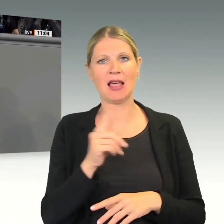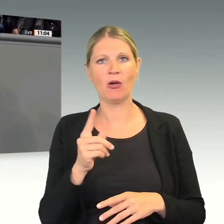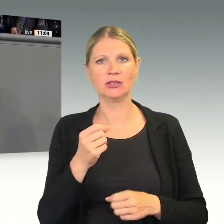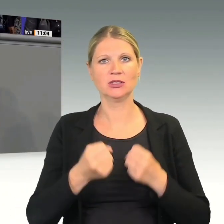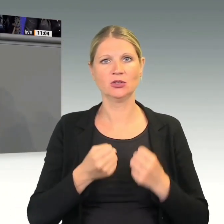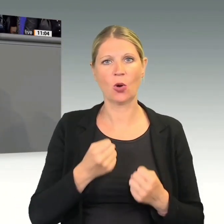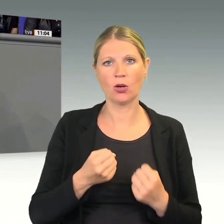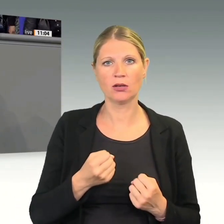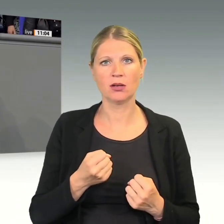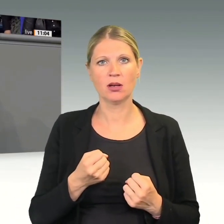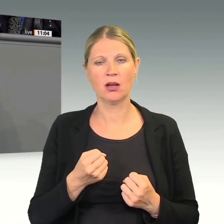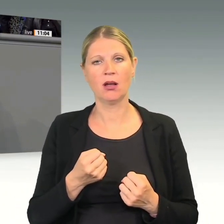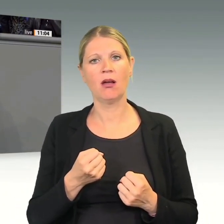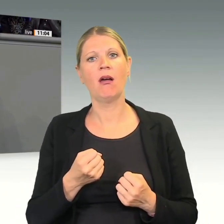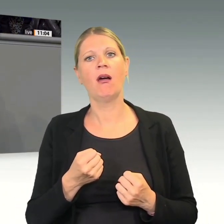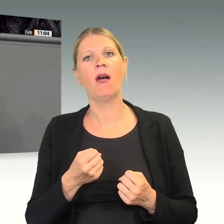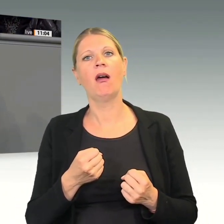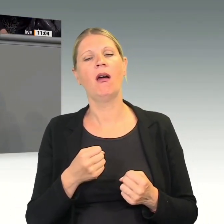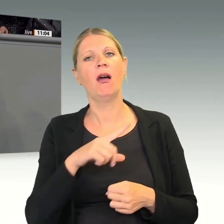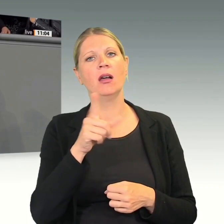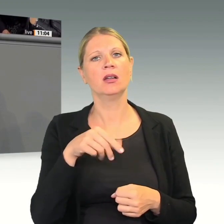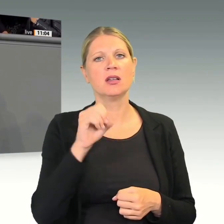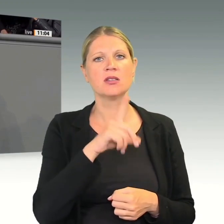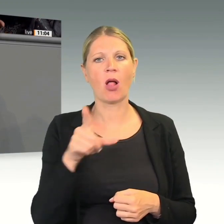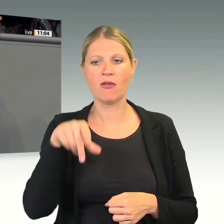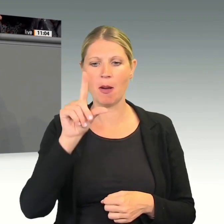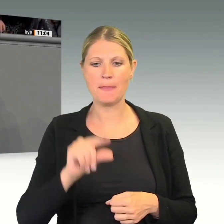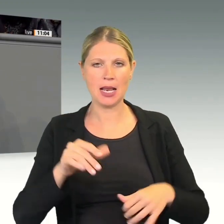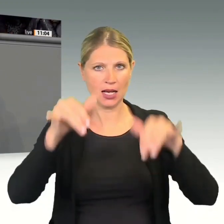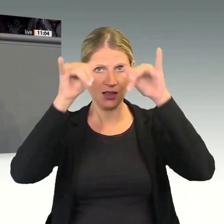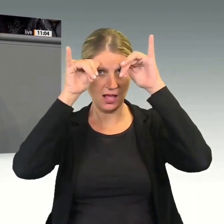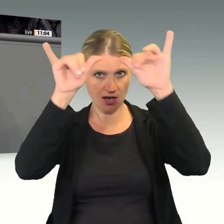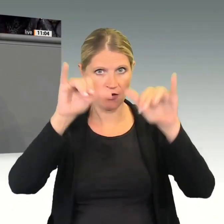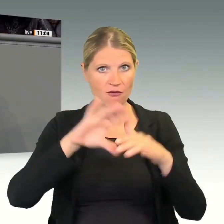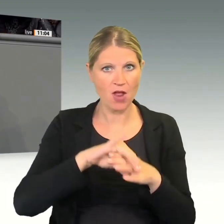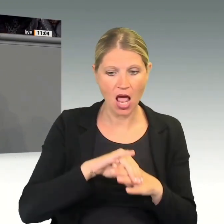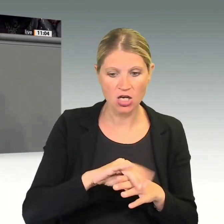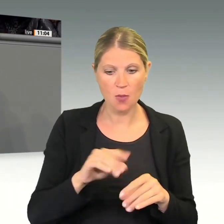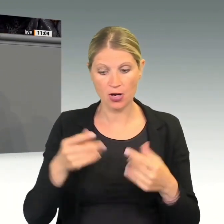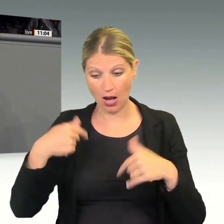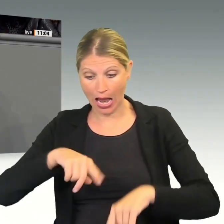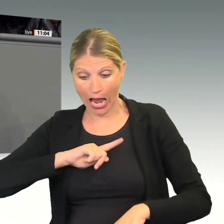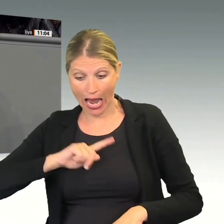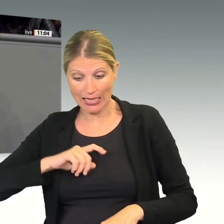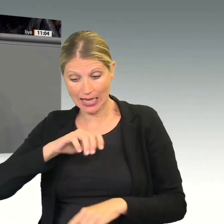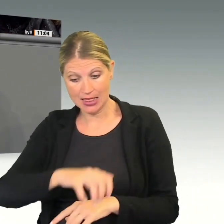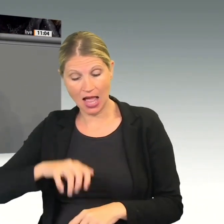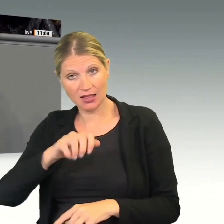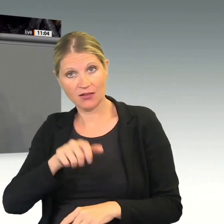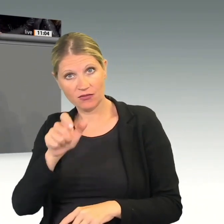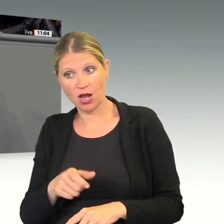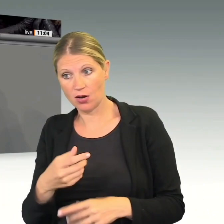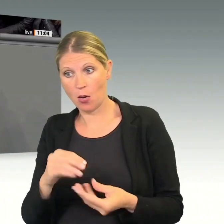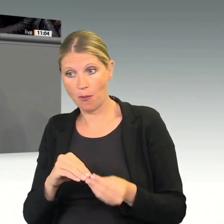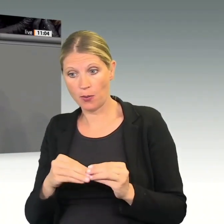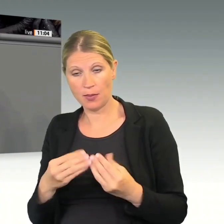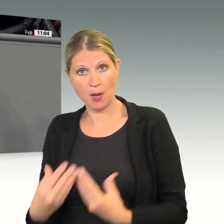Rindfleisch den eigenen Landwirten enorme Probleme bereiten werden. Aus diesen Gründen blockieren diese Länder die weitere